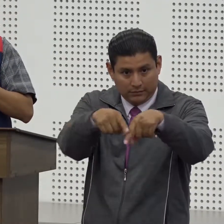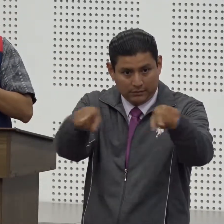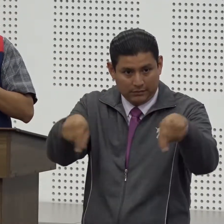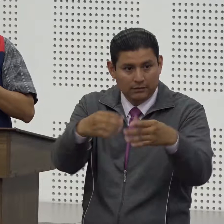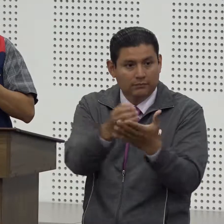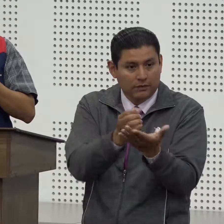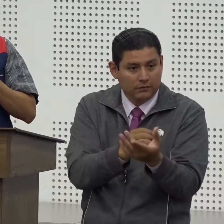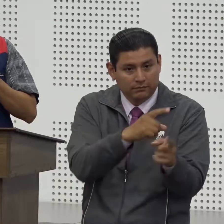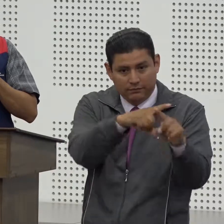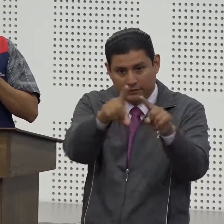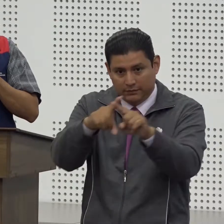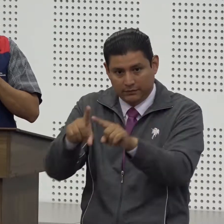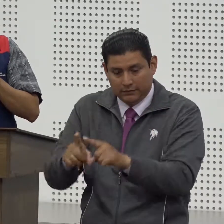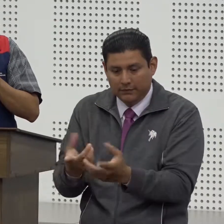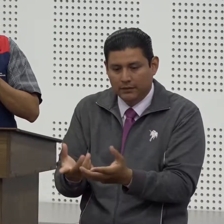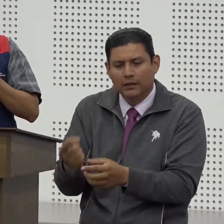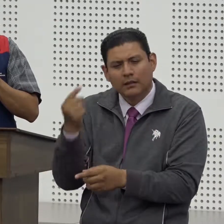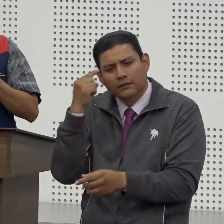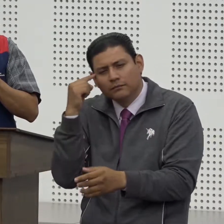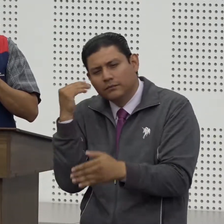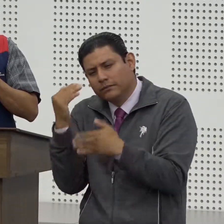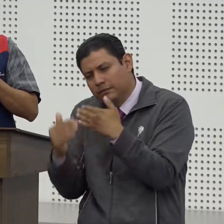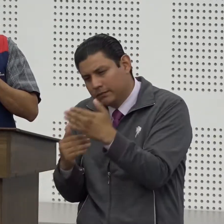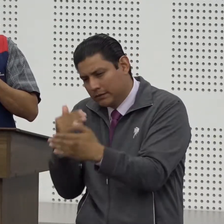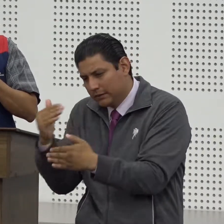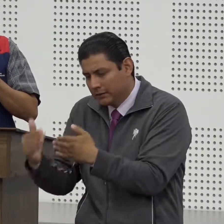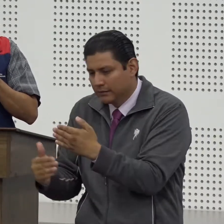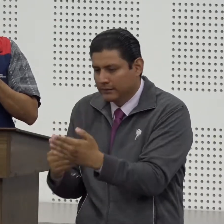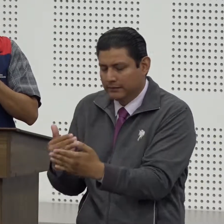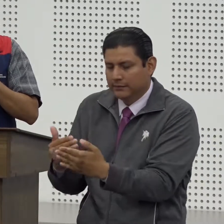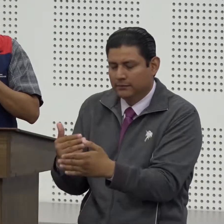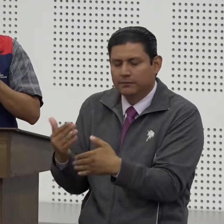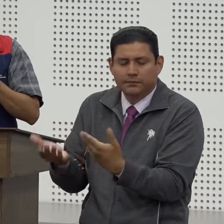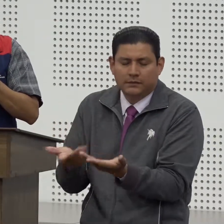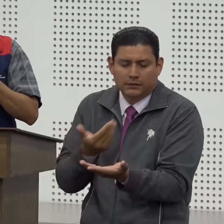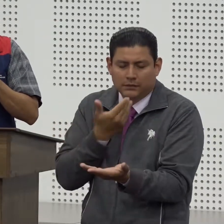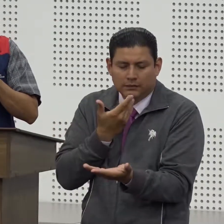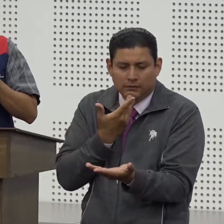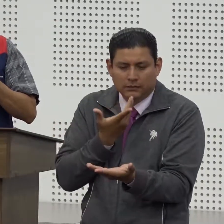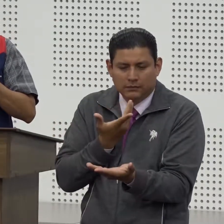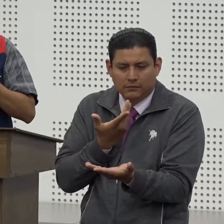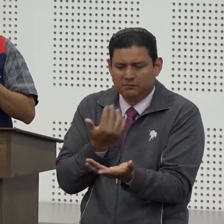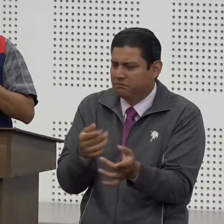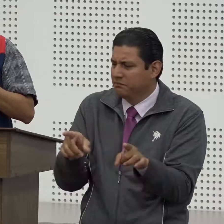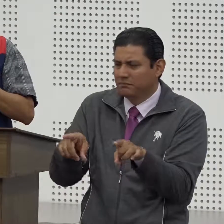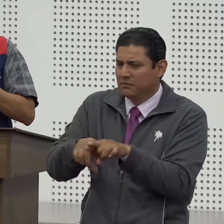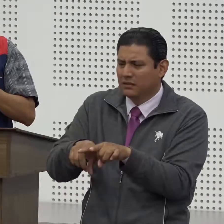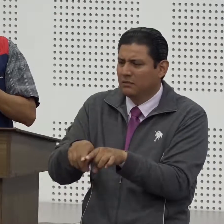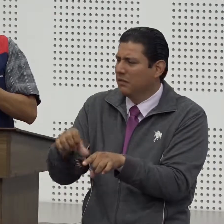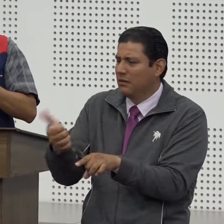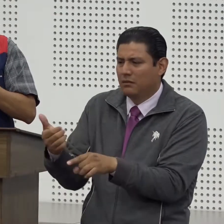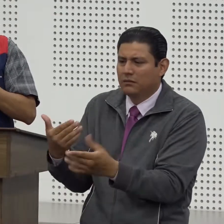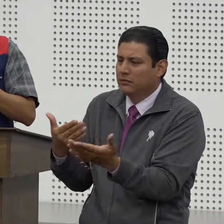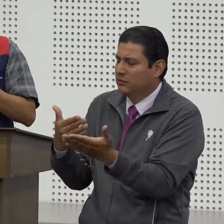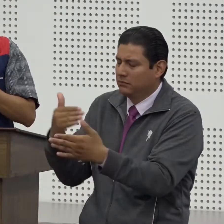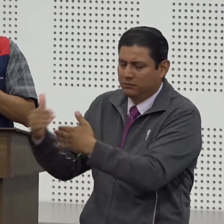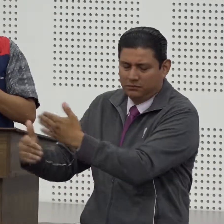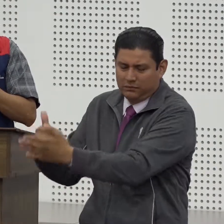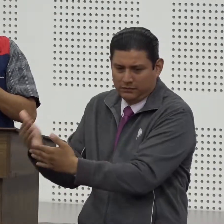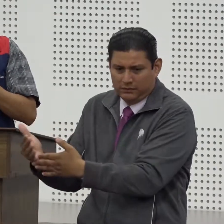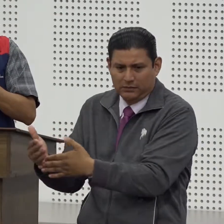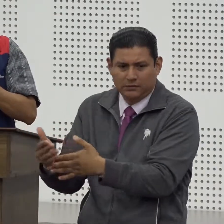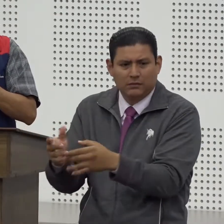cursos veamos este proceso como un proceso como cualquier otro muy normal súmense